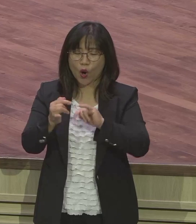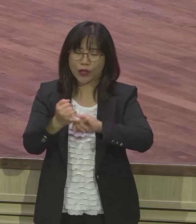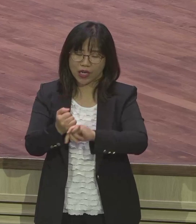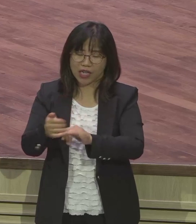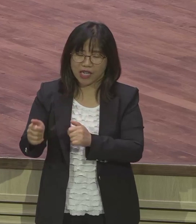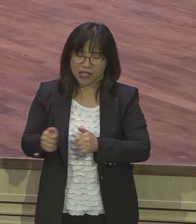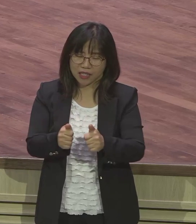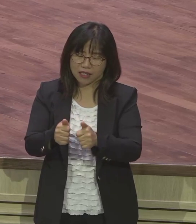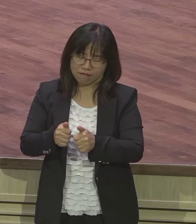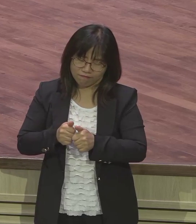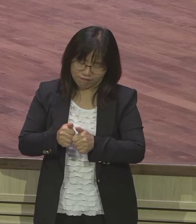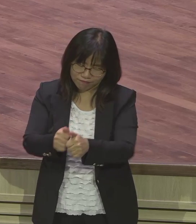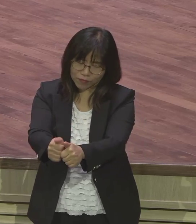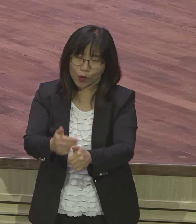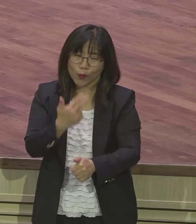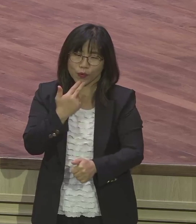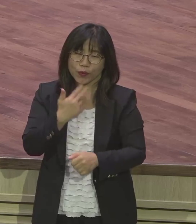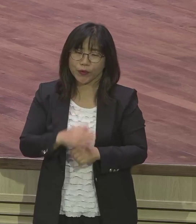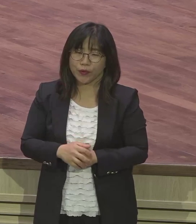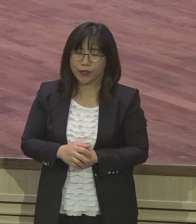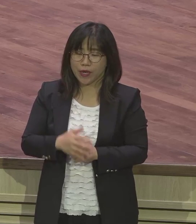은약 여정 따라 안 가서 말씀 따라 안 간 거예요